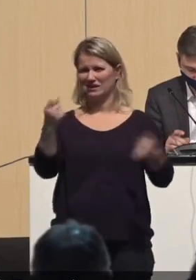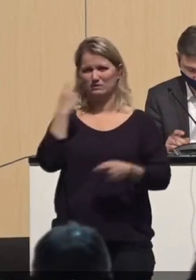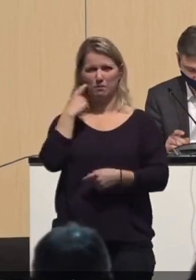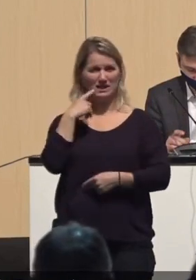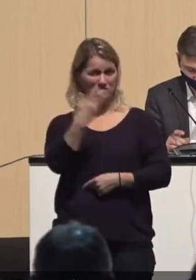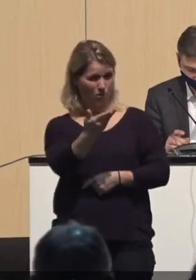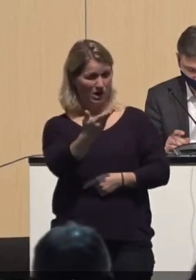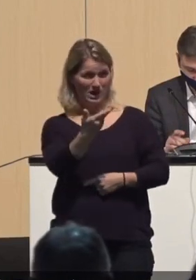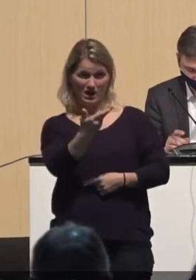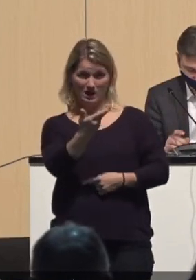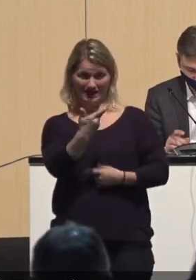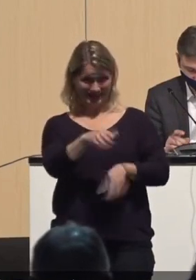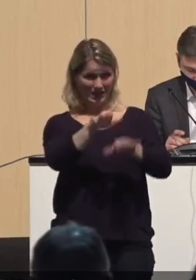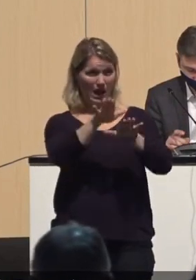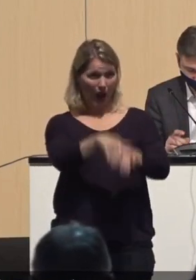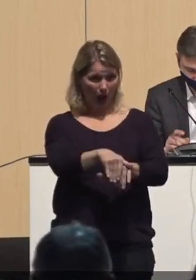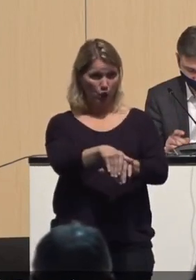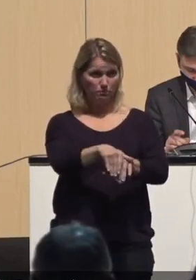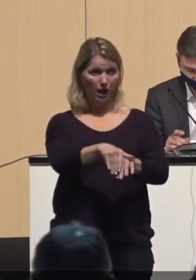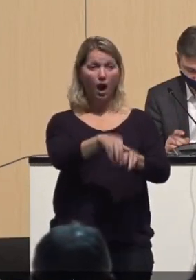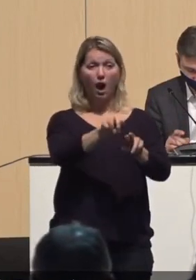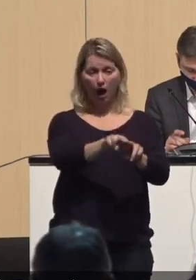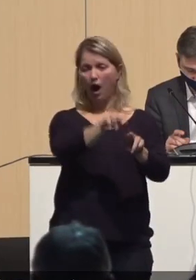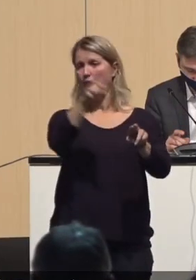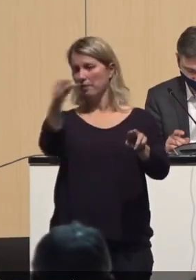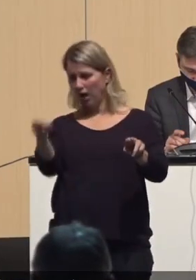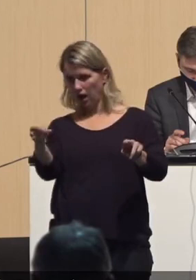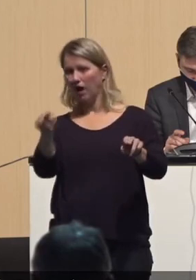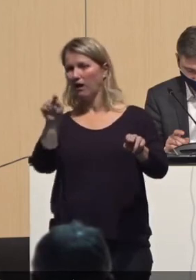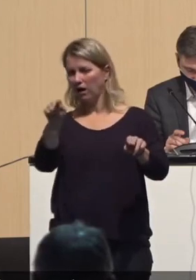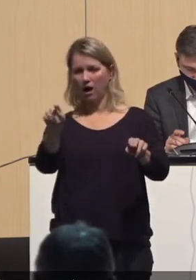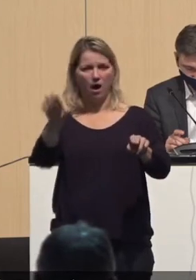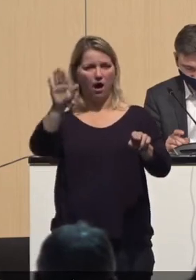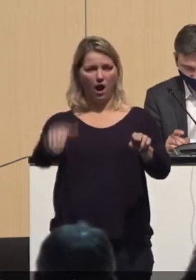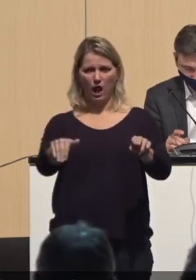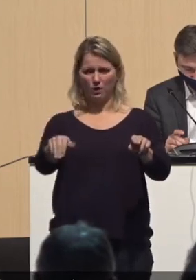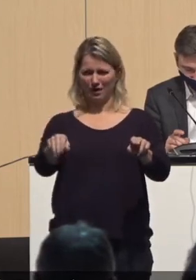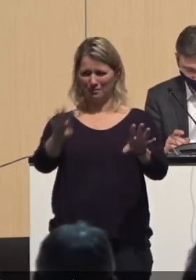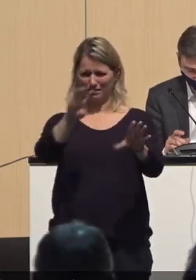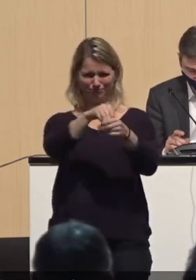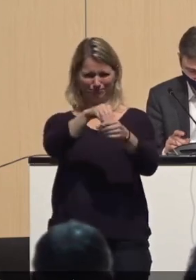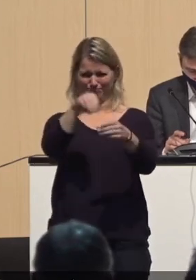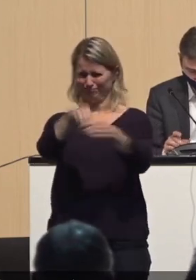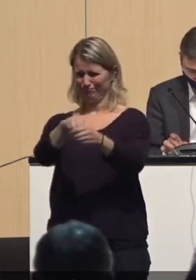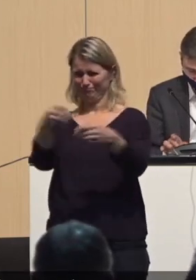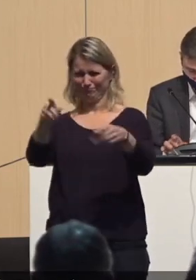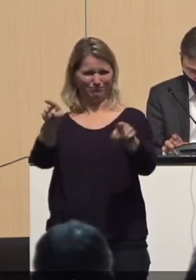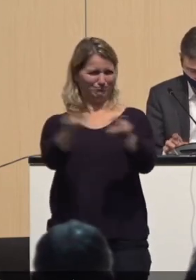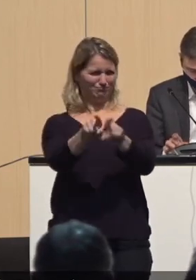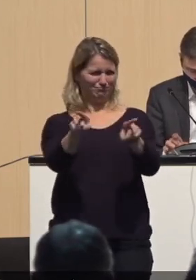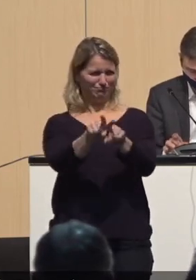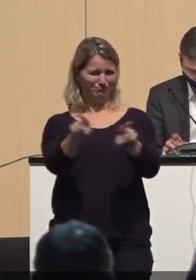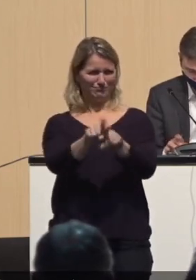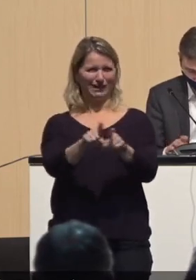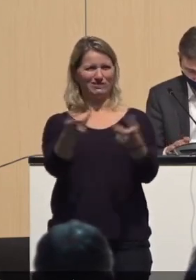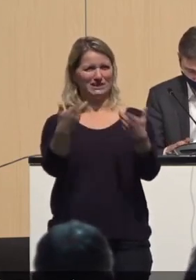erlaubt ist oder nicht geht, wenn doch gleichzeitig, und dann nehmen sie irgendwas, was gleichzeitig immer noch erlaubt ist.